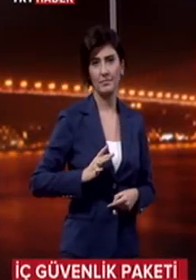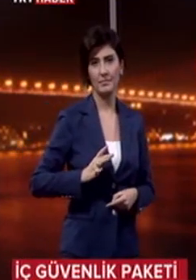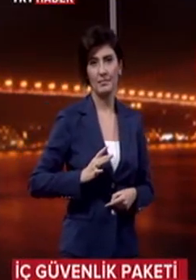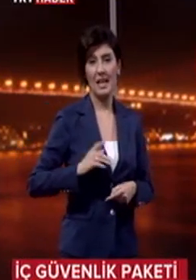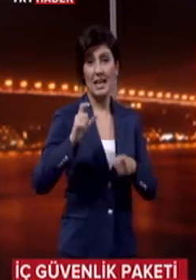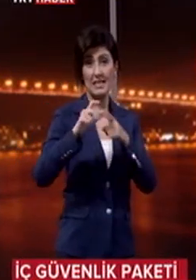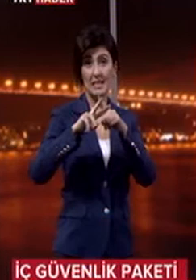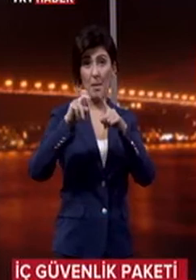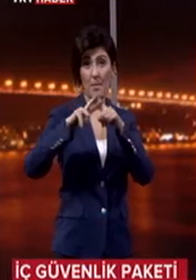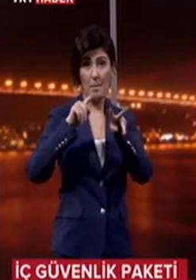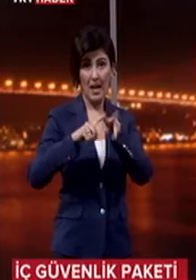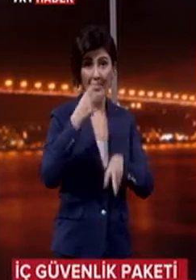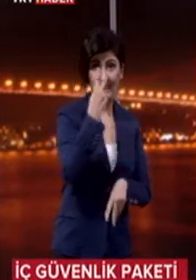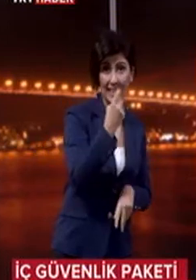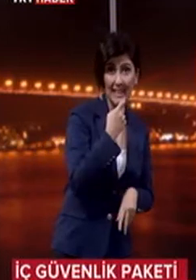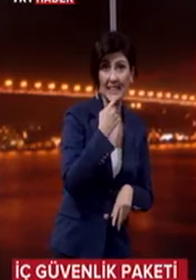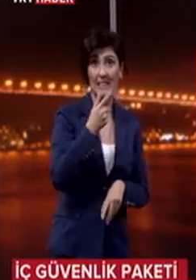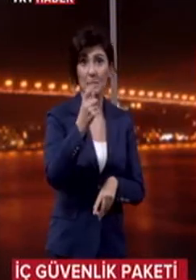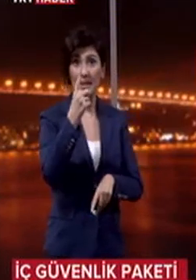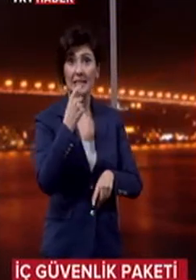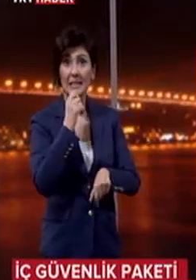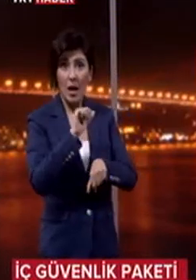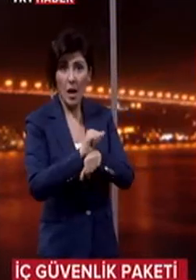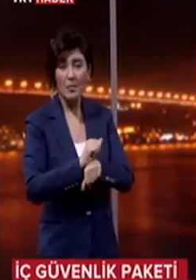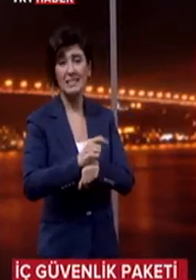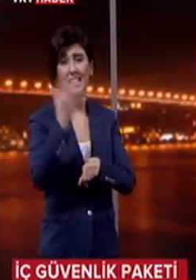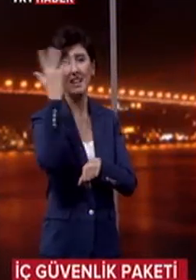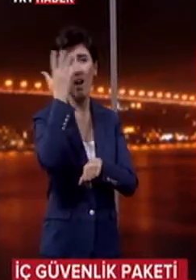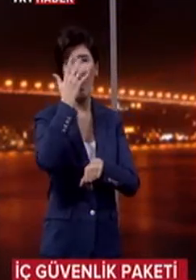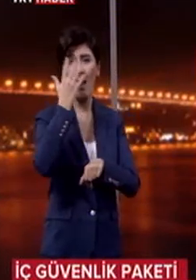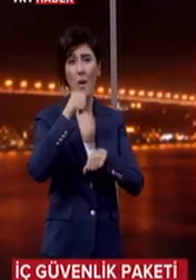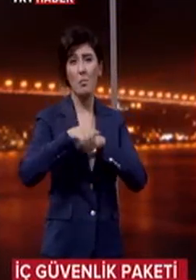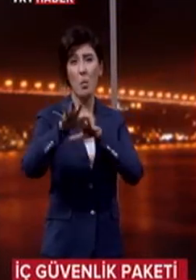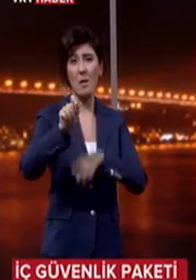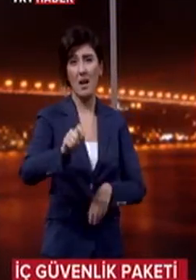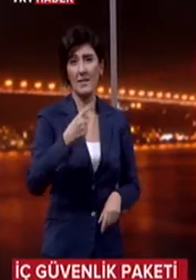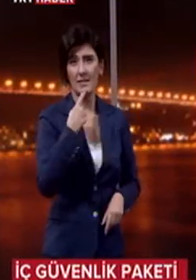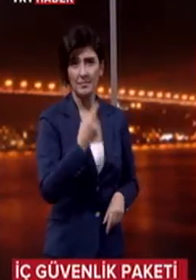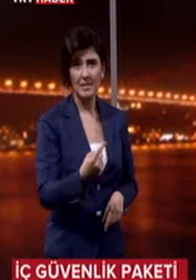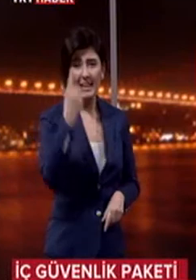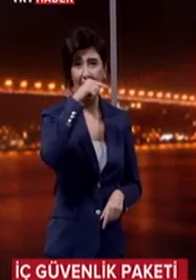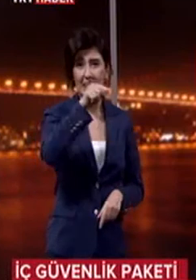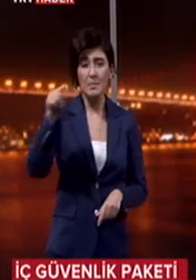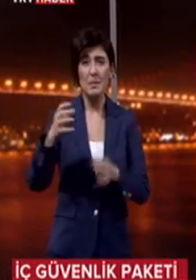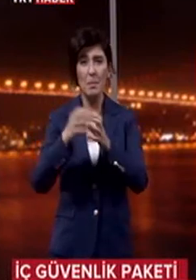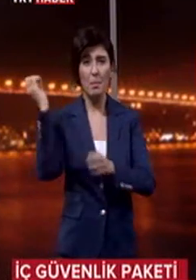Sapanı iki yıl silaha bir yıl hapis iddiasının bir kara propaganda olduğunu vurgulayan Ağla, kimse molotofla, silahla,